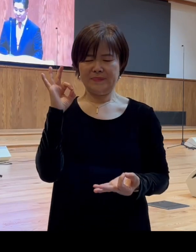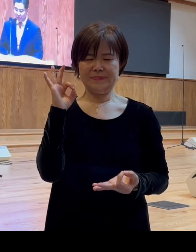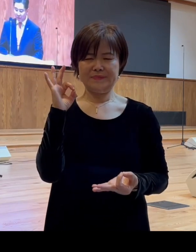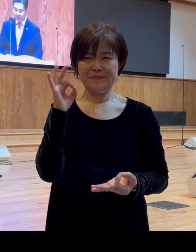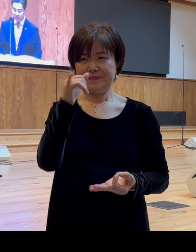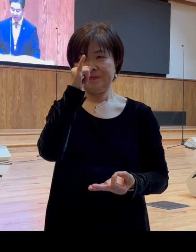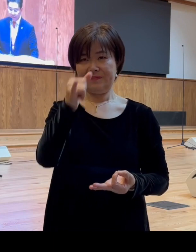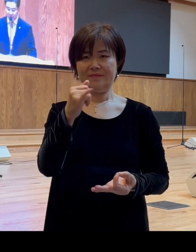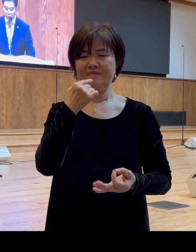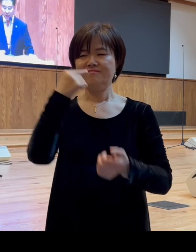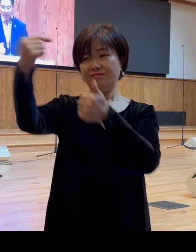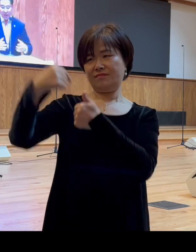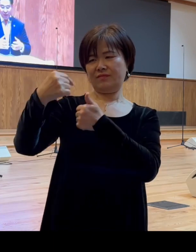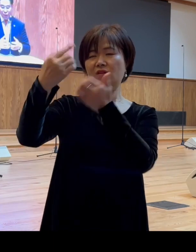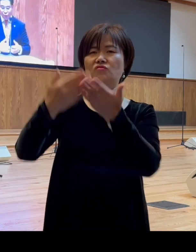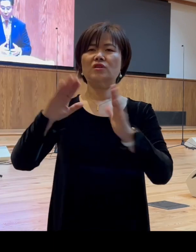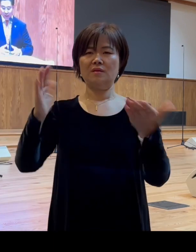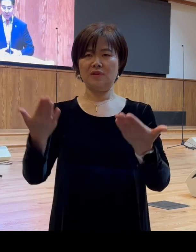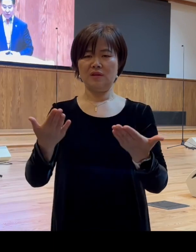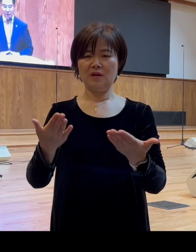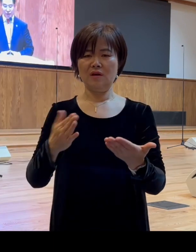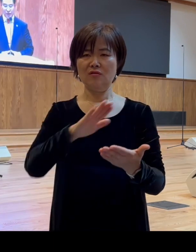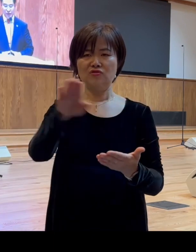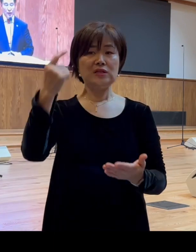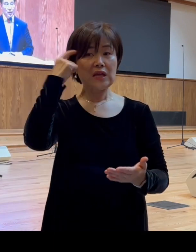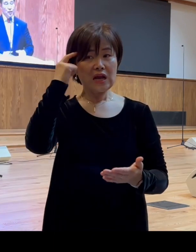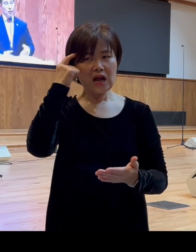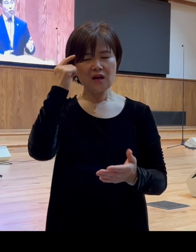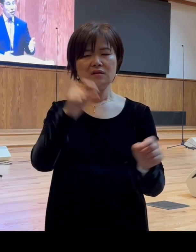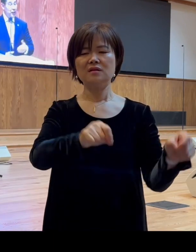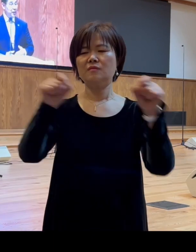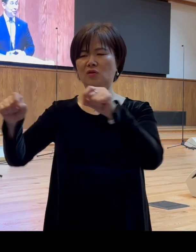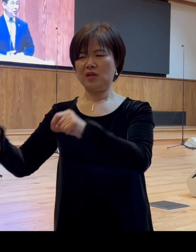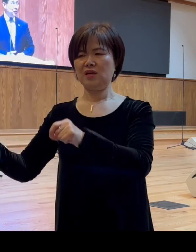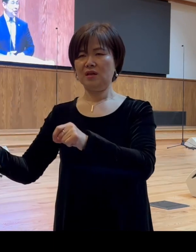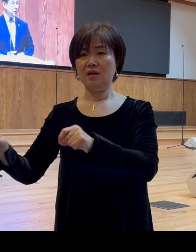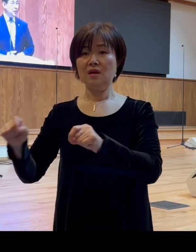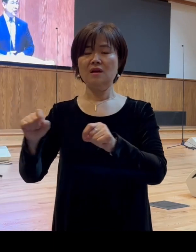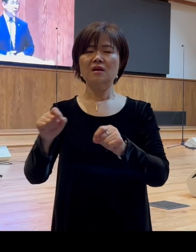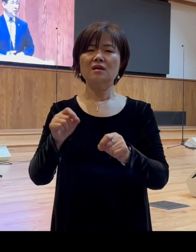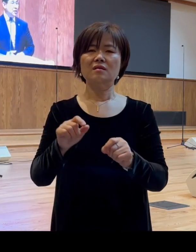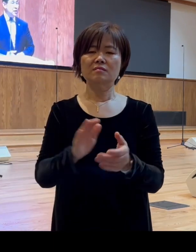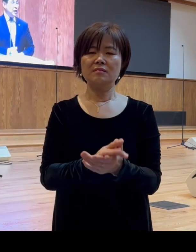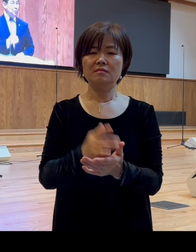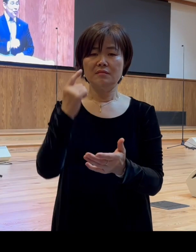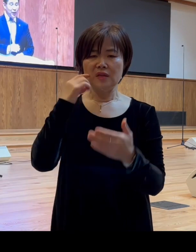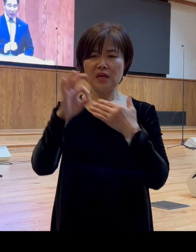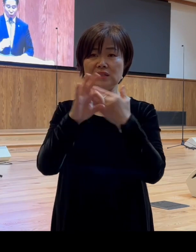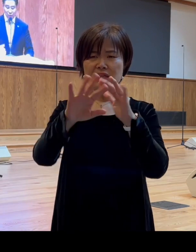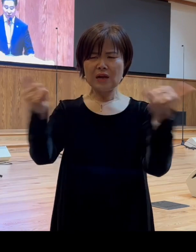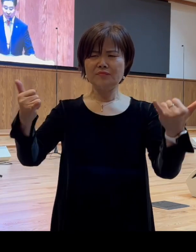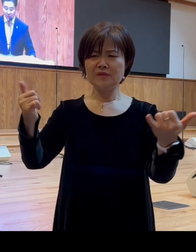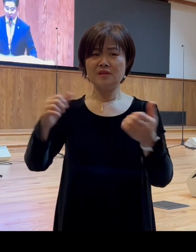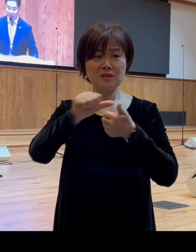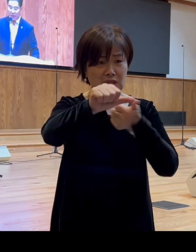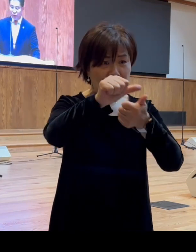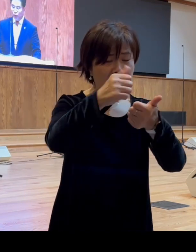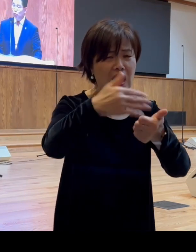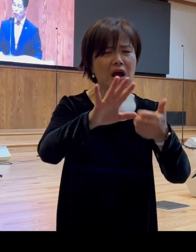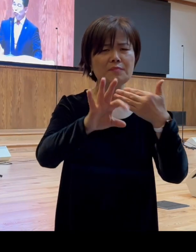우리의 판단을 유보하는 것이죠 그렇지 아니하면 사람들에게 휩쓸려서 결국은 군중